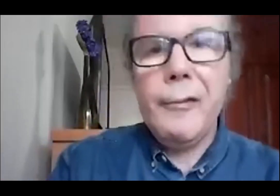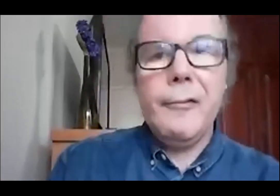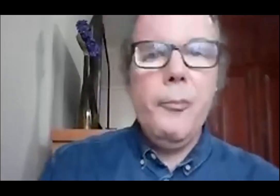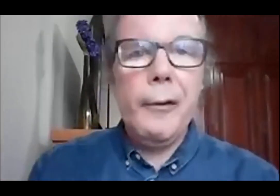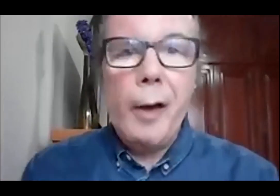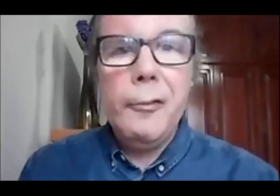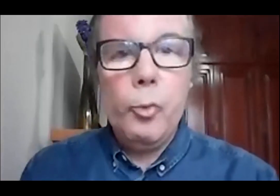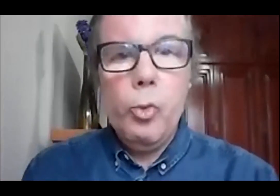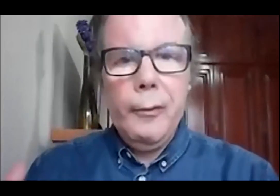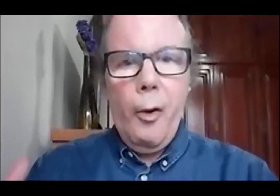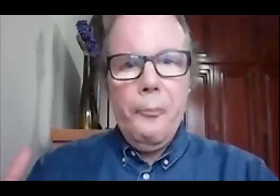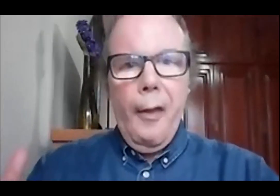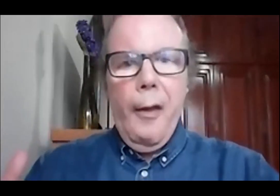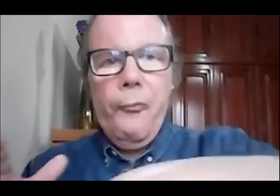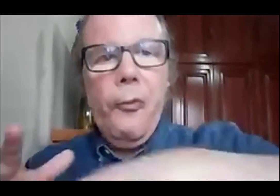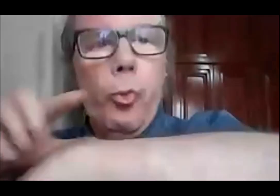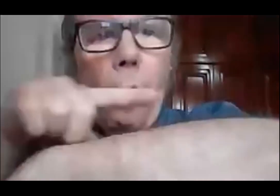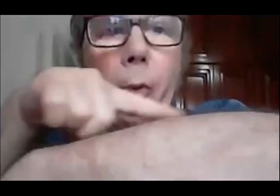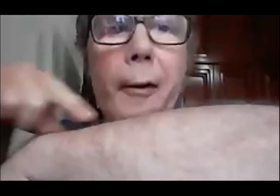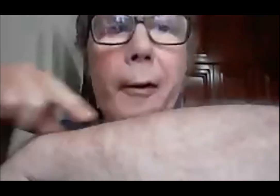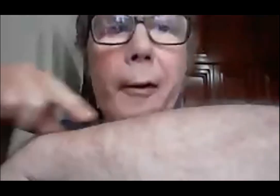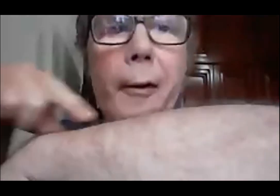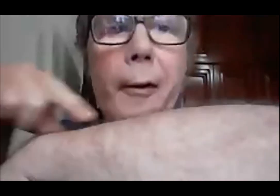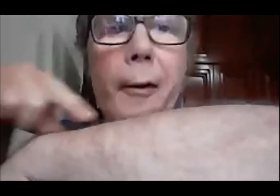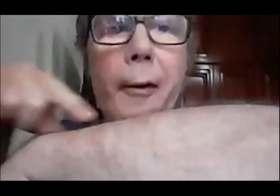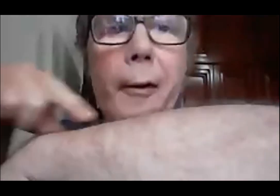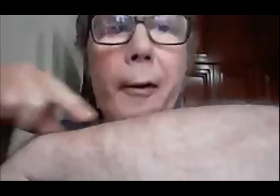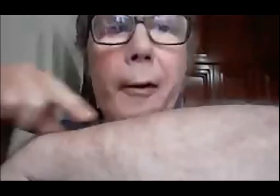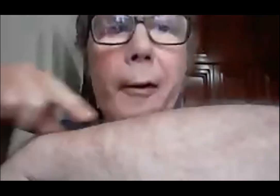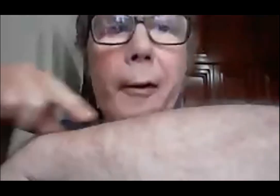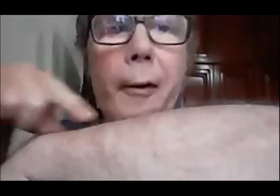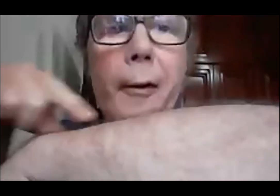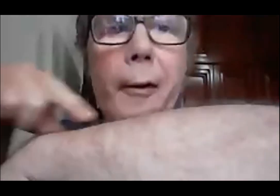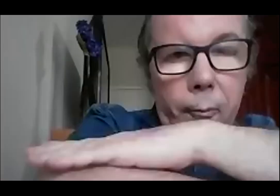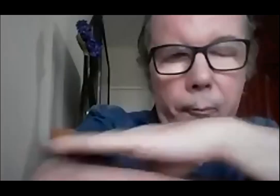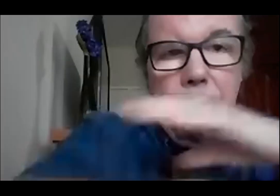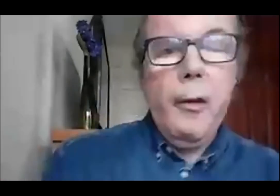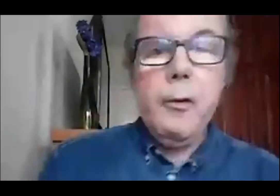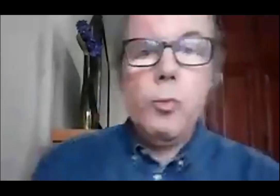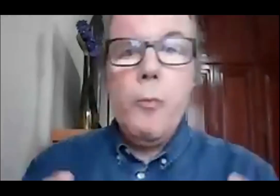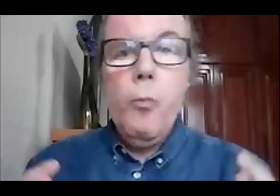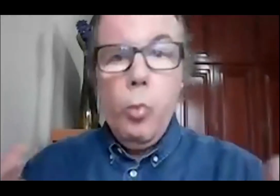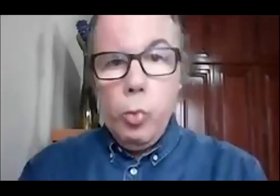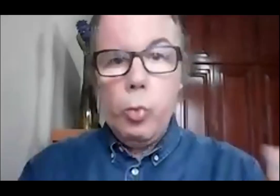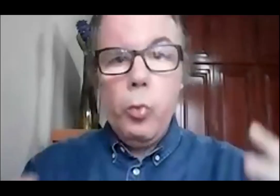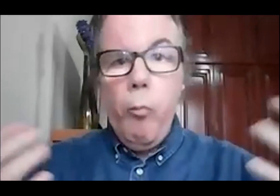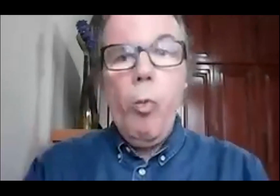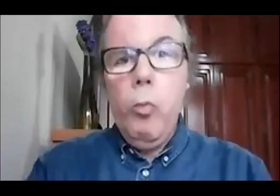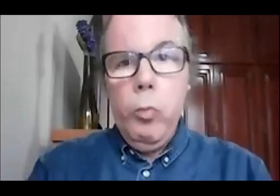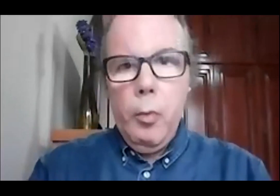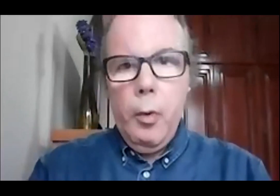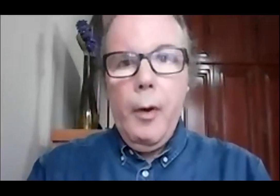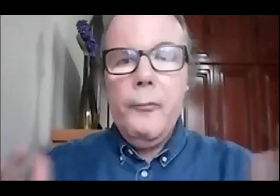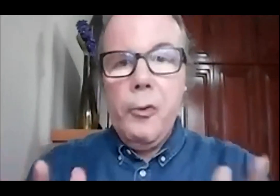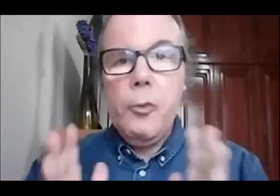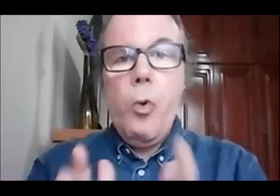acessibilidade atitudinal, eu fico todo arrependido. Que coisa boa! Isso